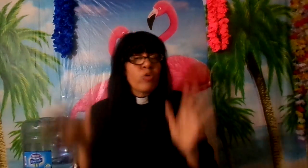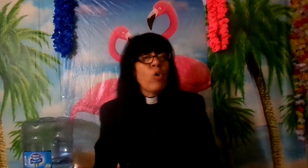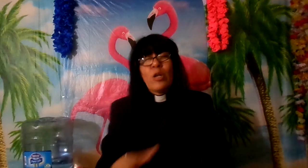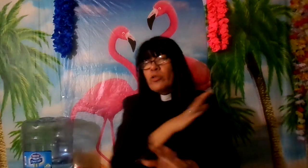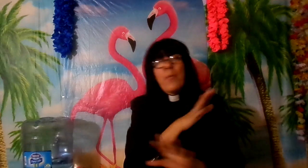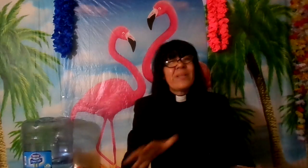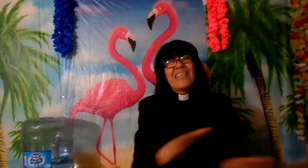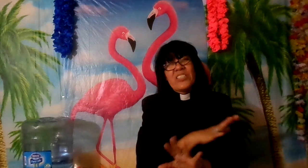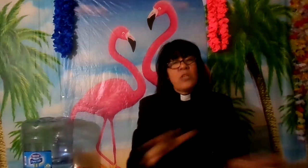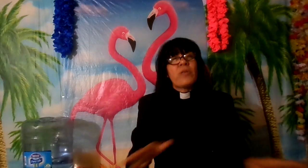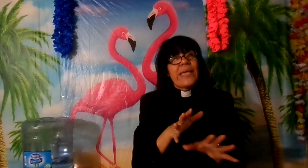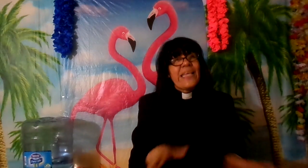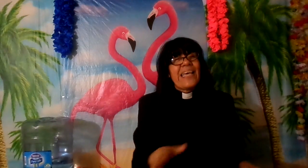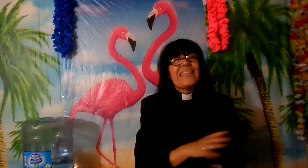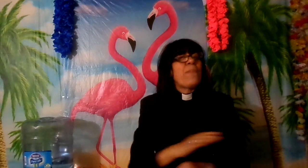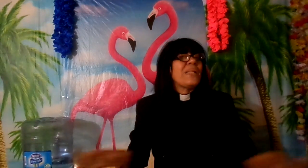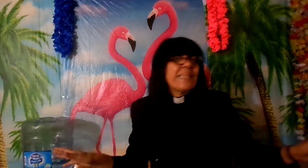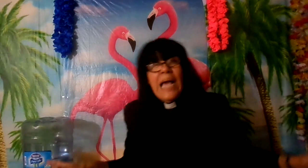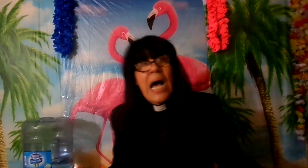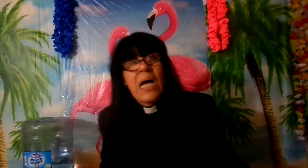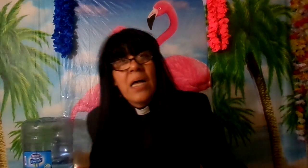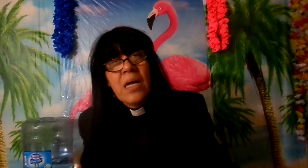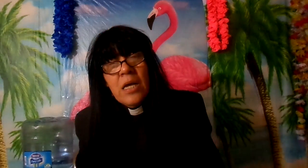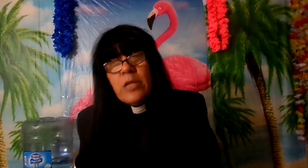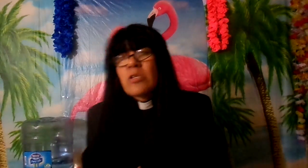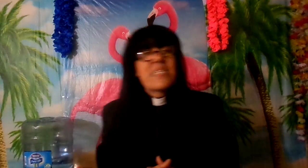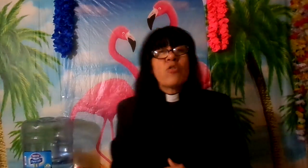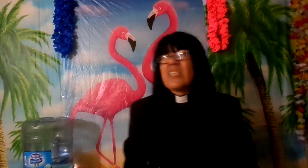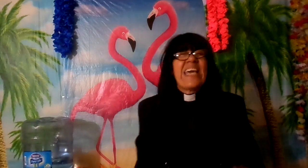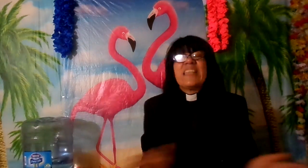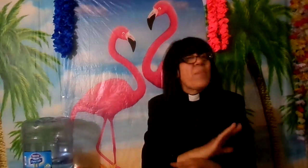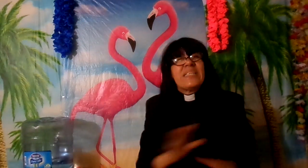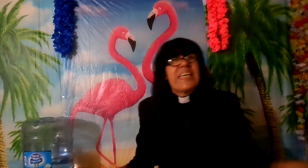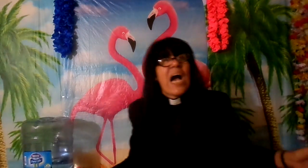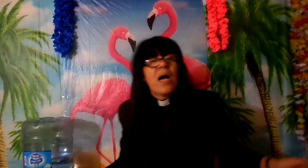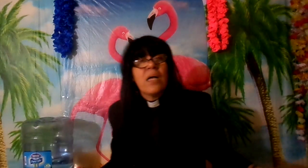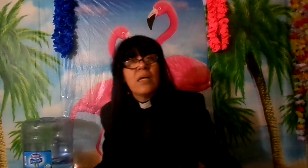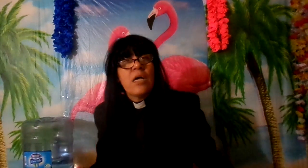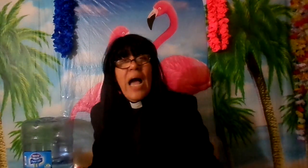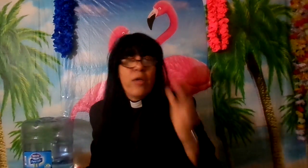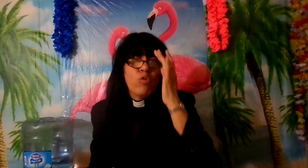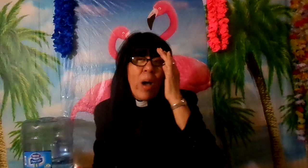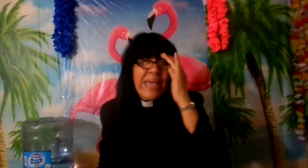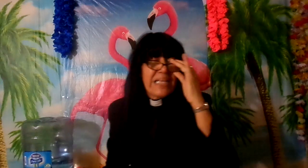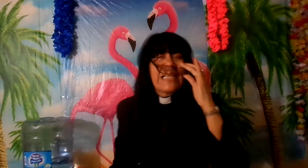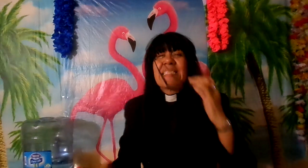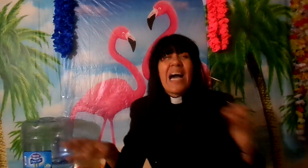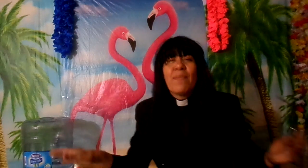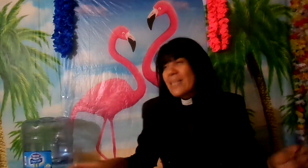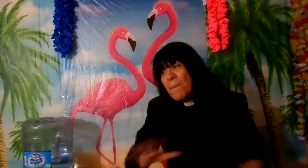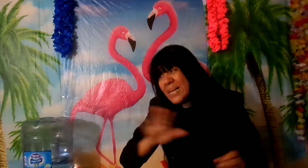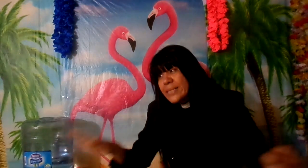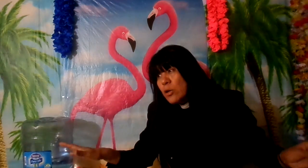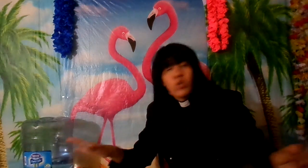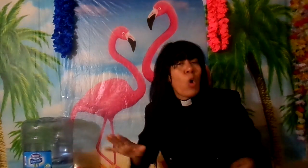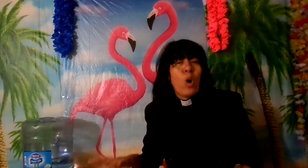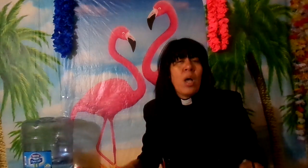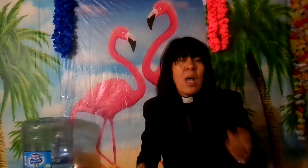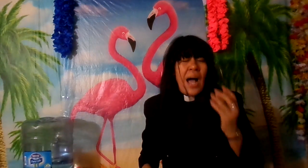templos están llenos ¿de qué? de gente perdida y tú dices no, de gente perdida ahí no hay gente salva tan perdido todo ay,